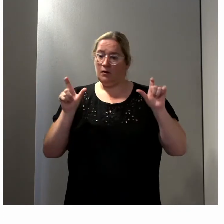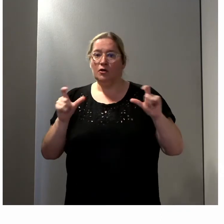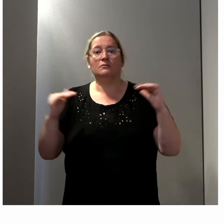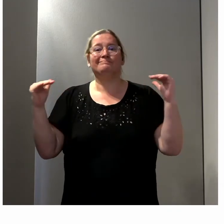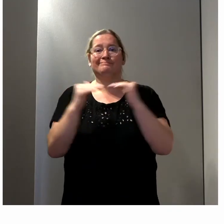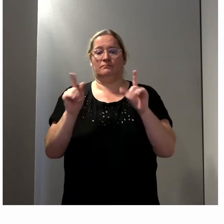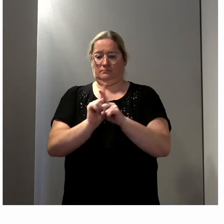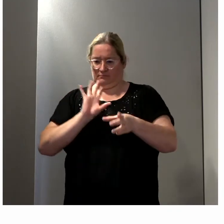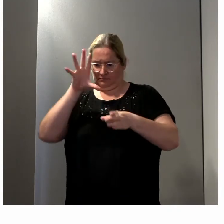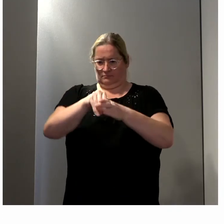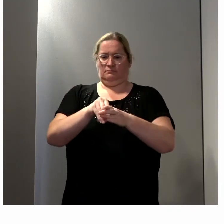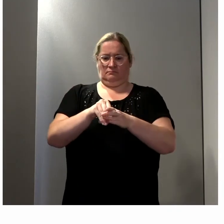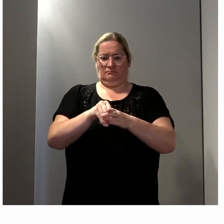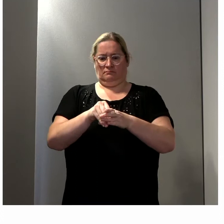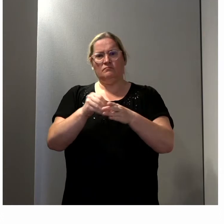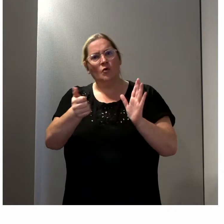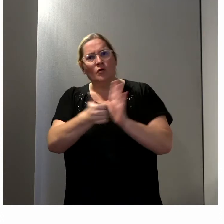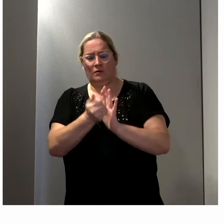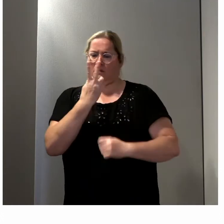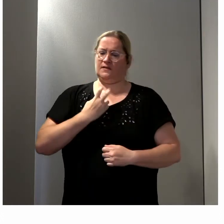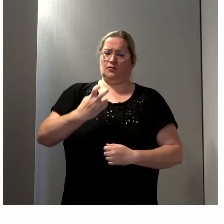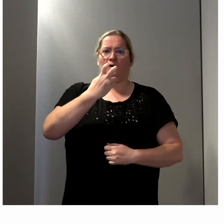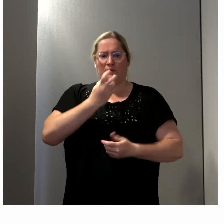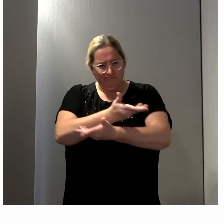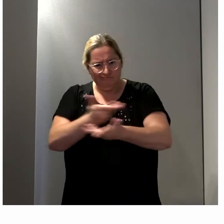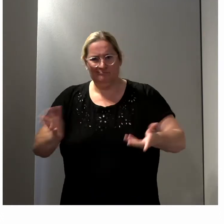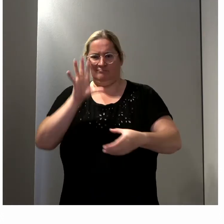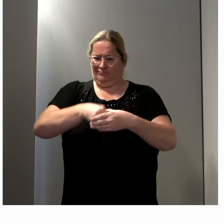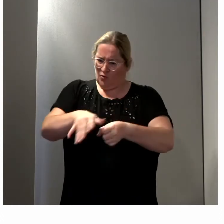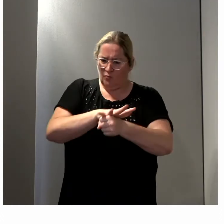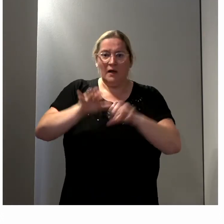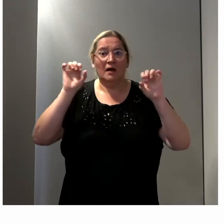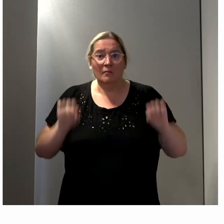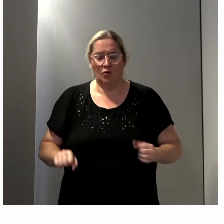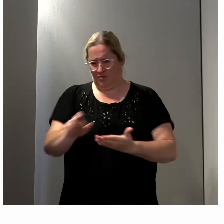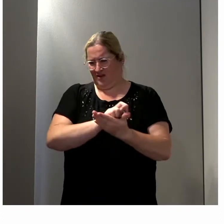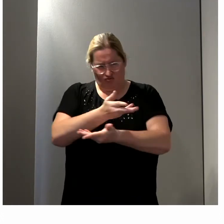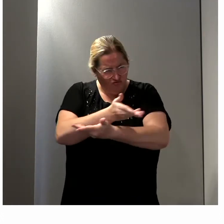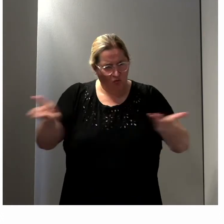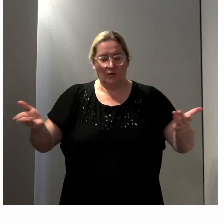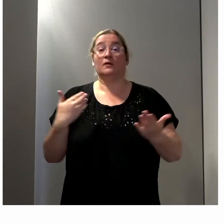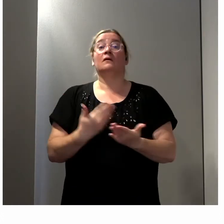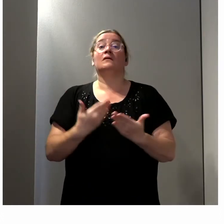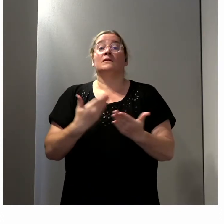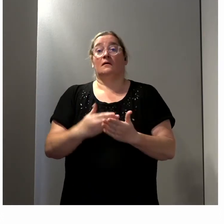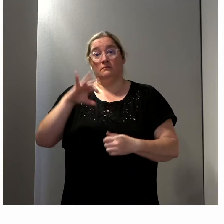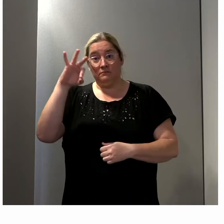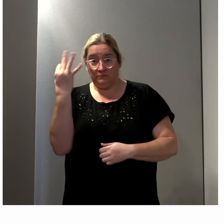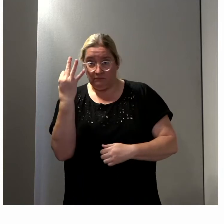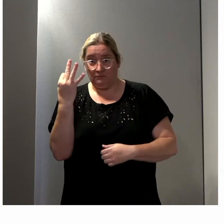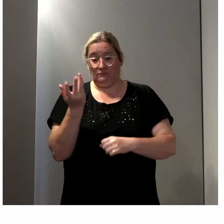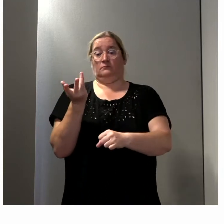et l'égale participation à la citoyenneté de l'ensemble des habitants de notre région. C'est tout le principe de cette